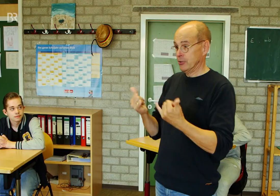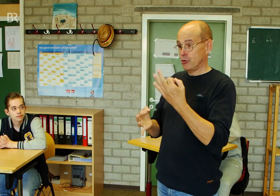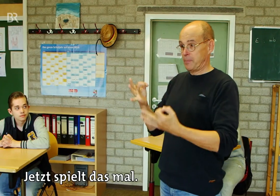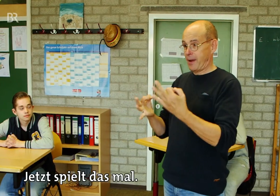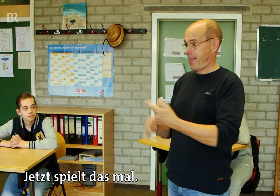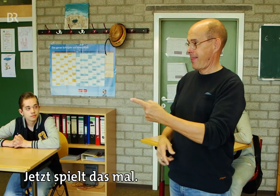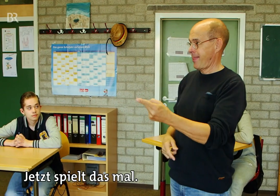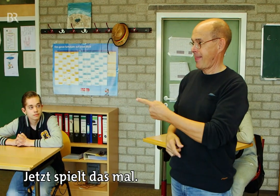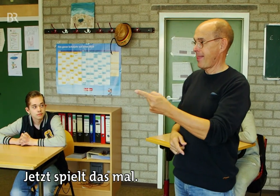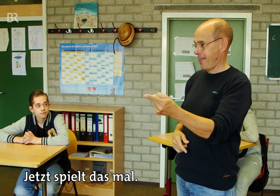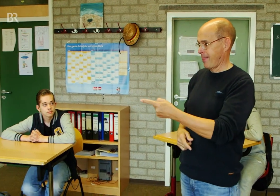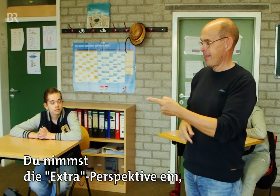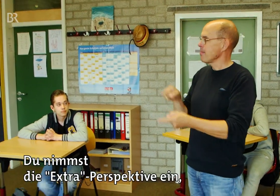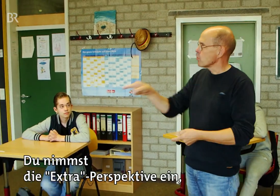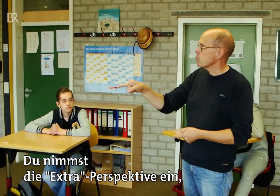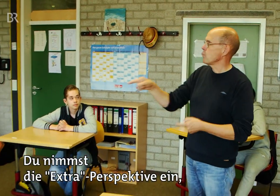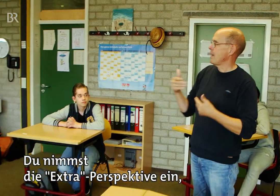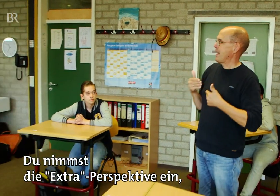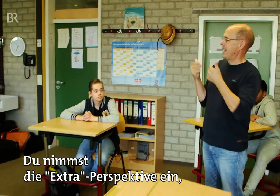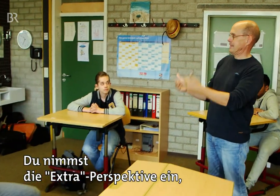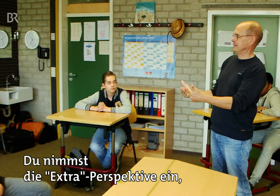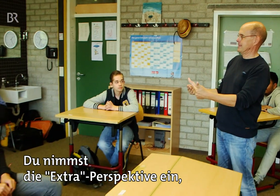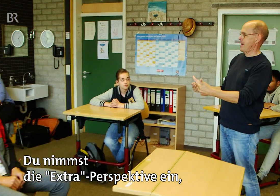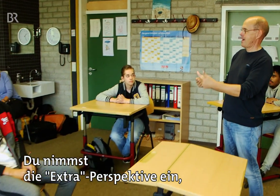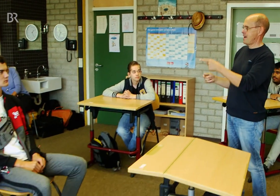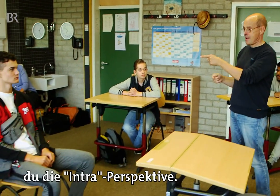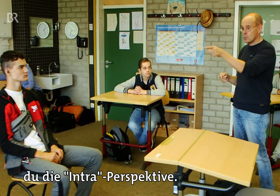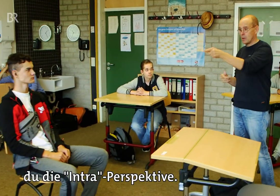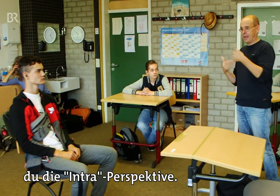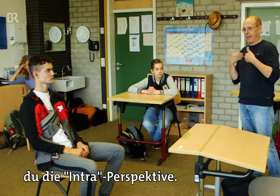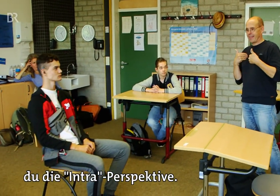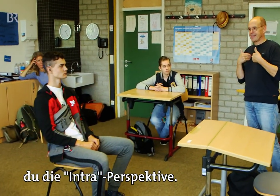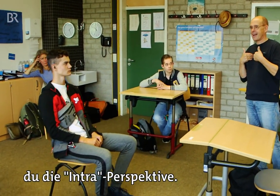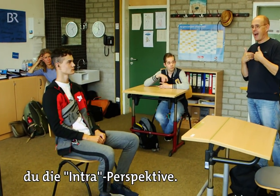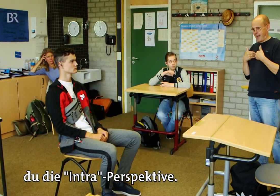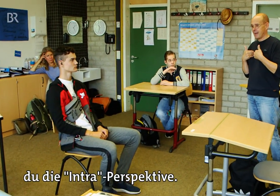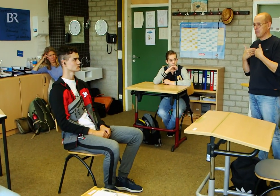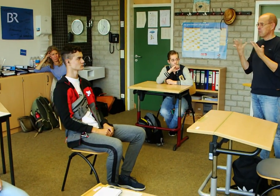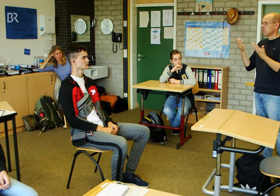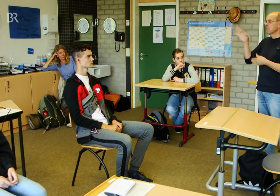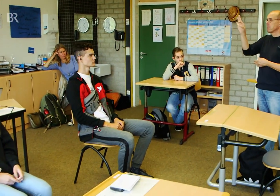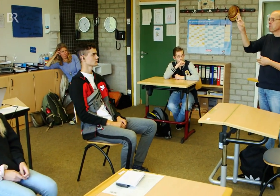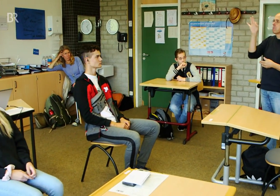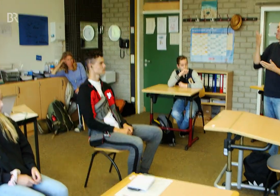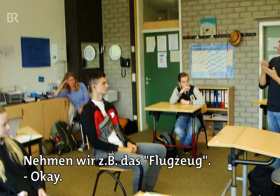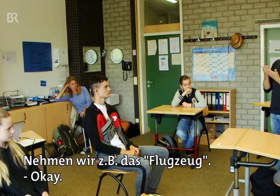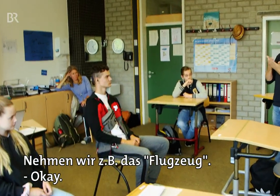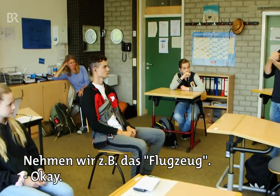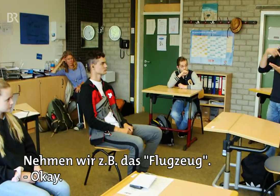Jetzt spielt das mal. Du nimmst die Extra-Perspektive ein, du die Intra-Perspektive. Nehmen wir